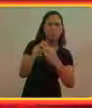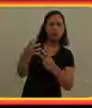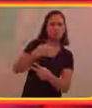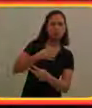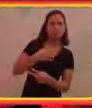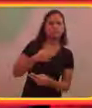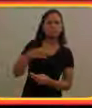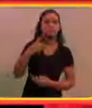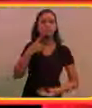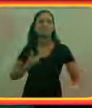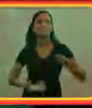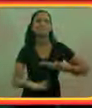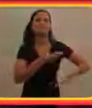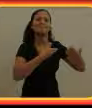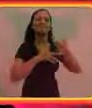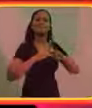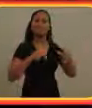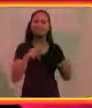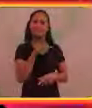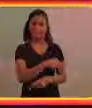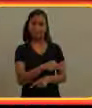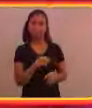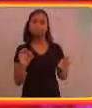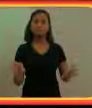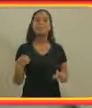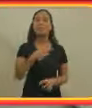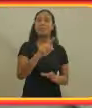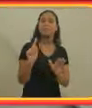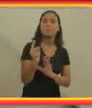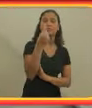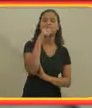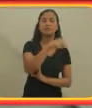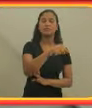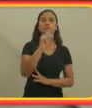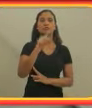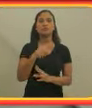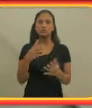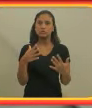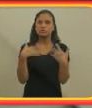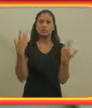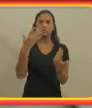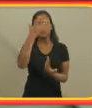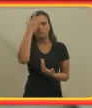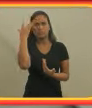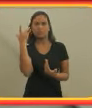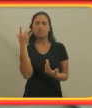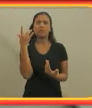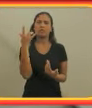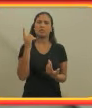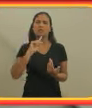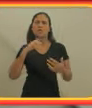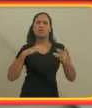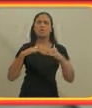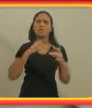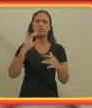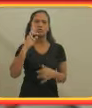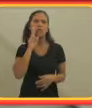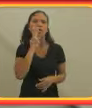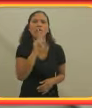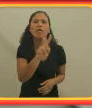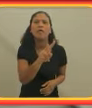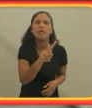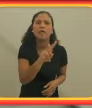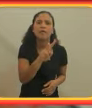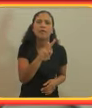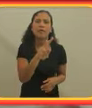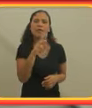olhar, o jeito que você interage é completamente diferente. A primeira vez foi chocante. A primeira vez as pessoas